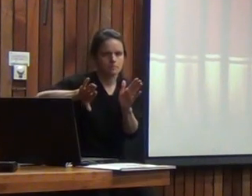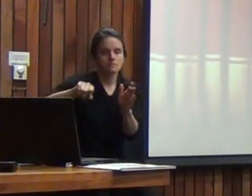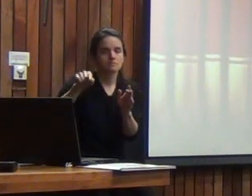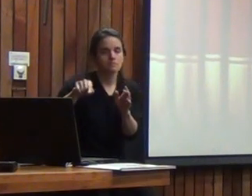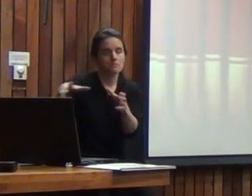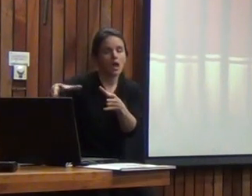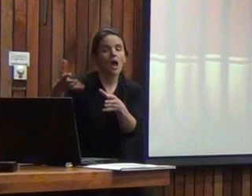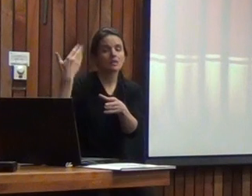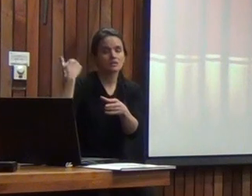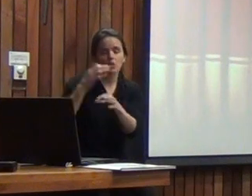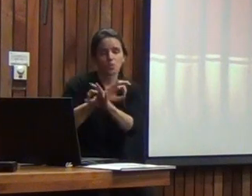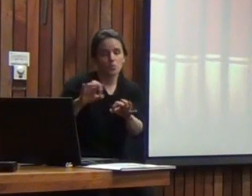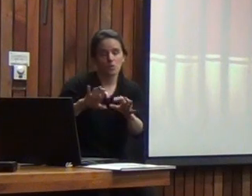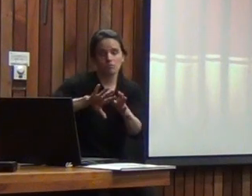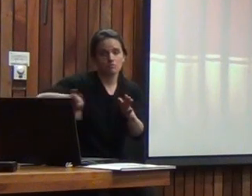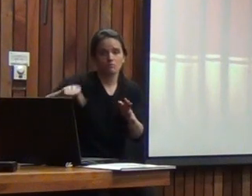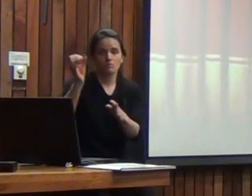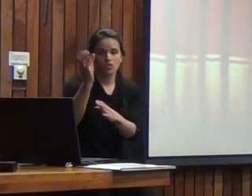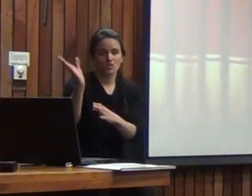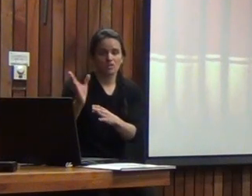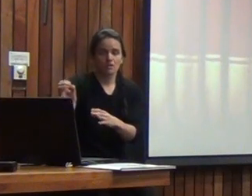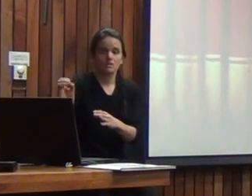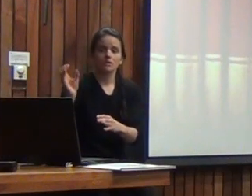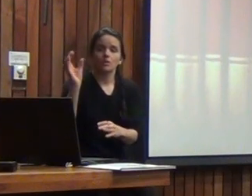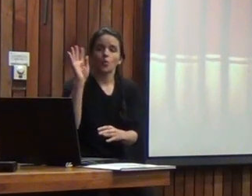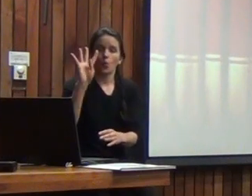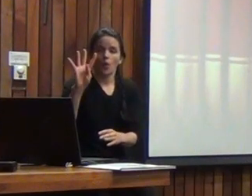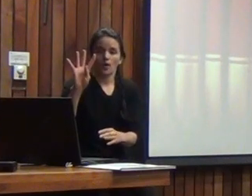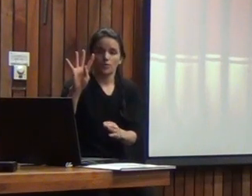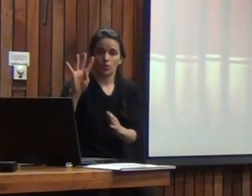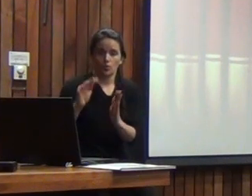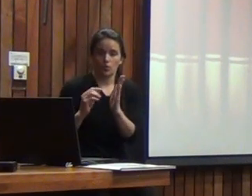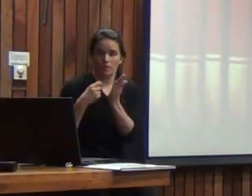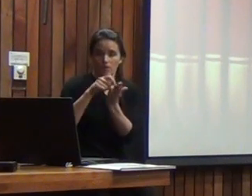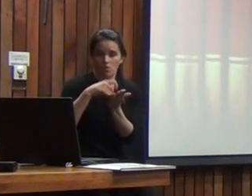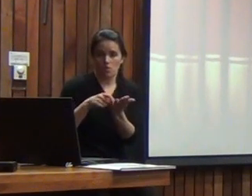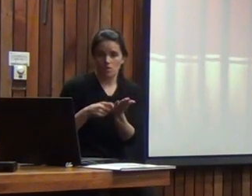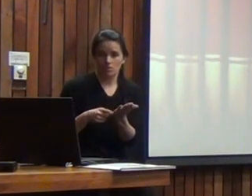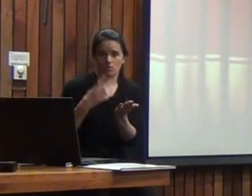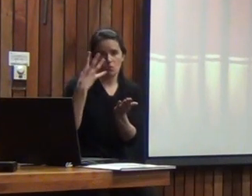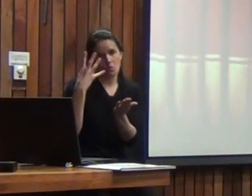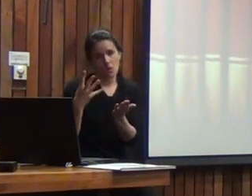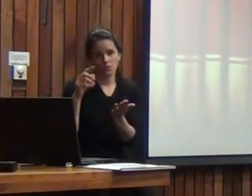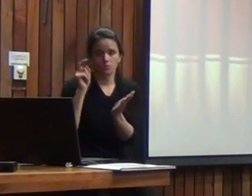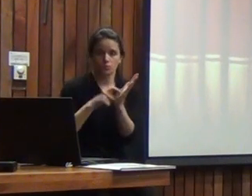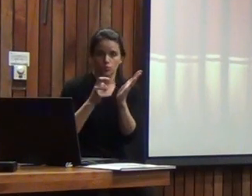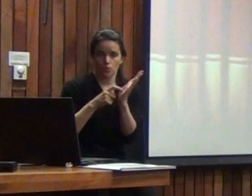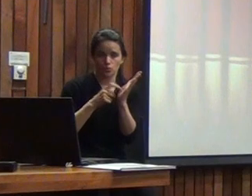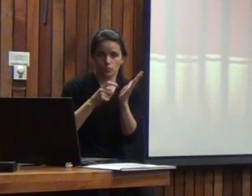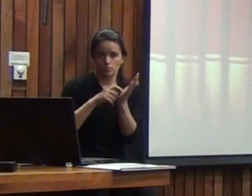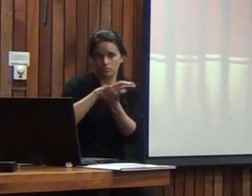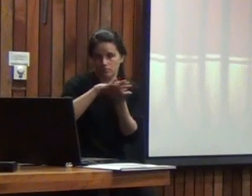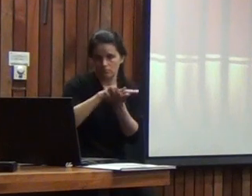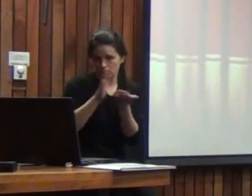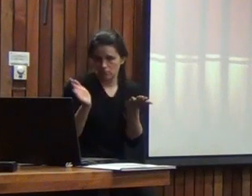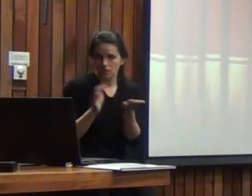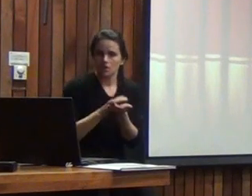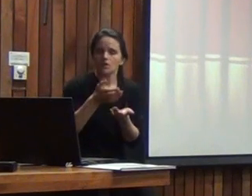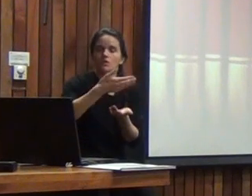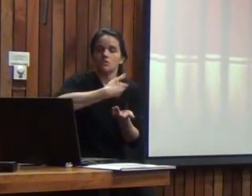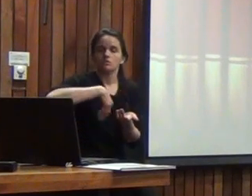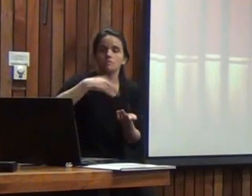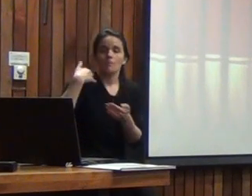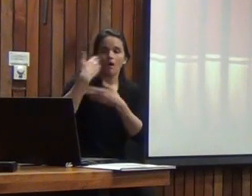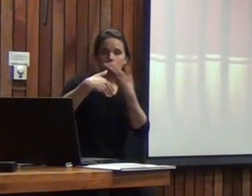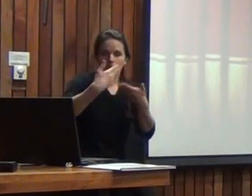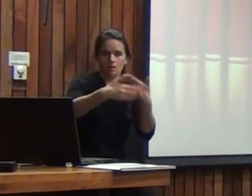generalmente se ubican en el percentil 4 de rendimiento o sea en torno a los 4 puntos lo que sí va a